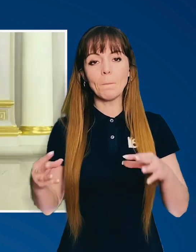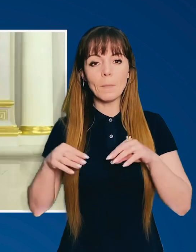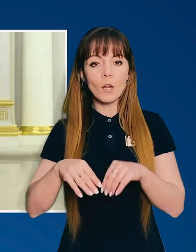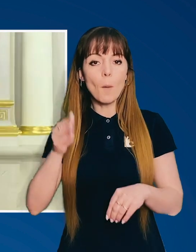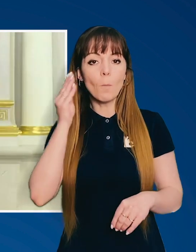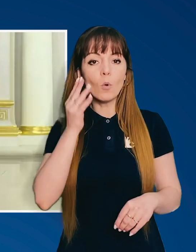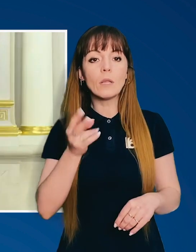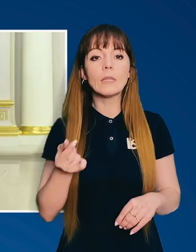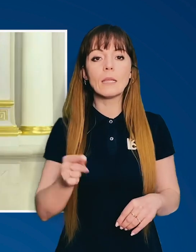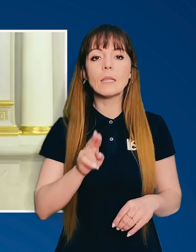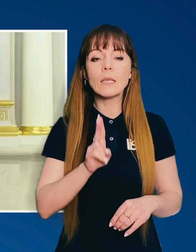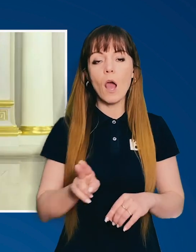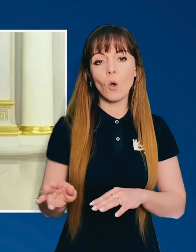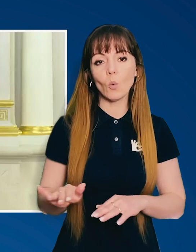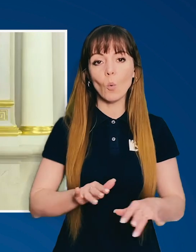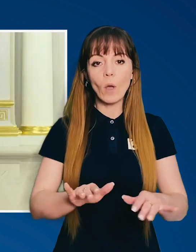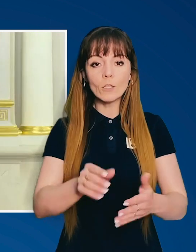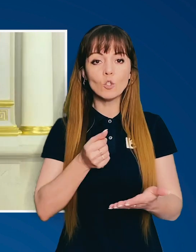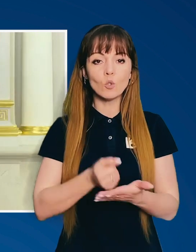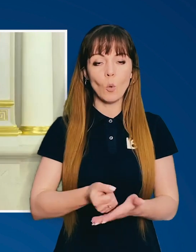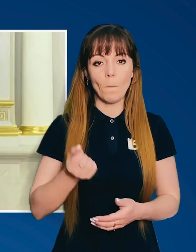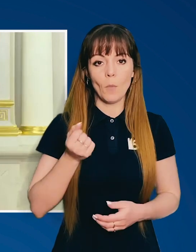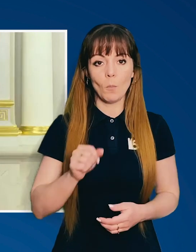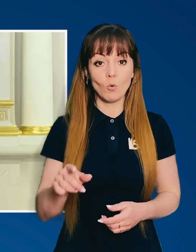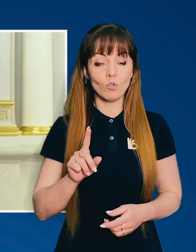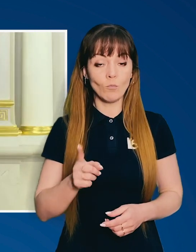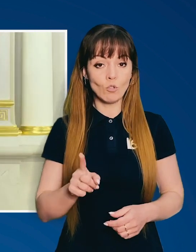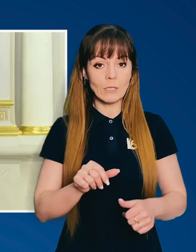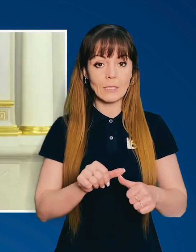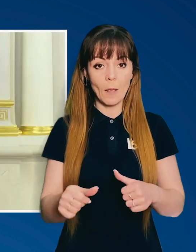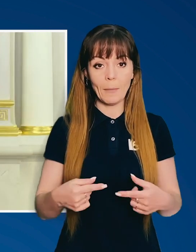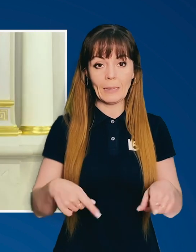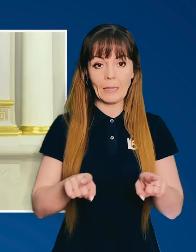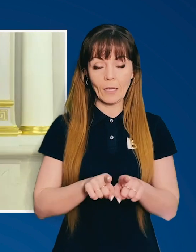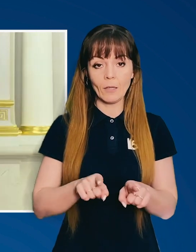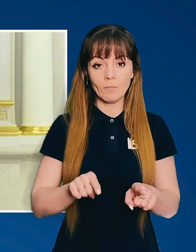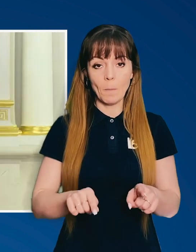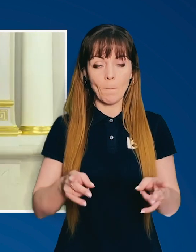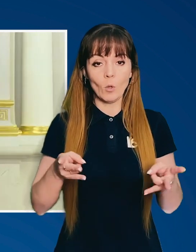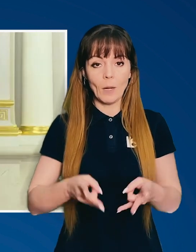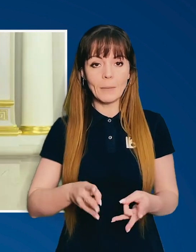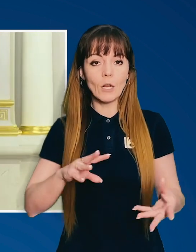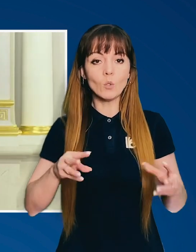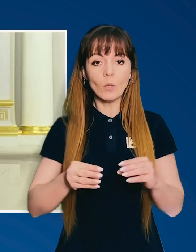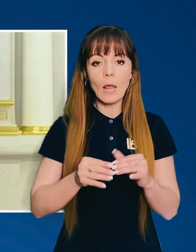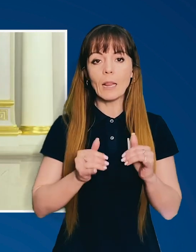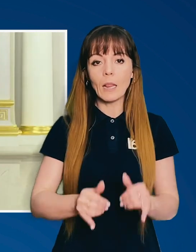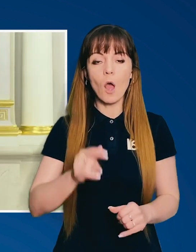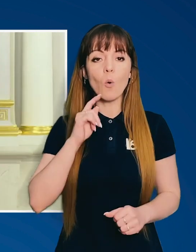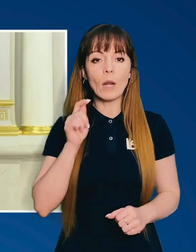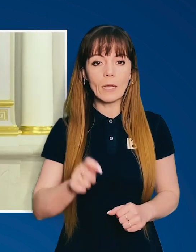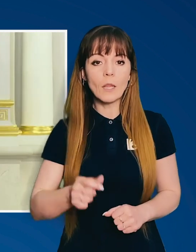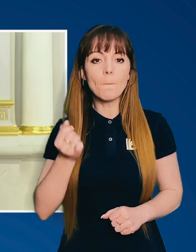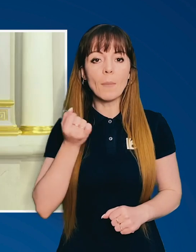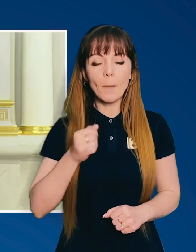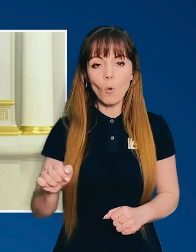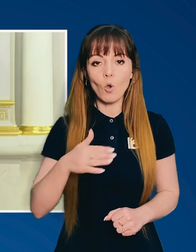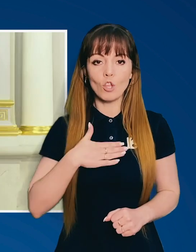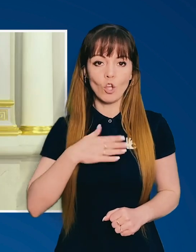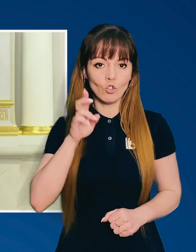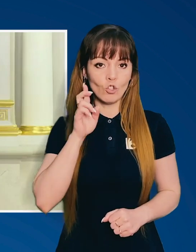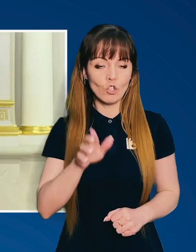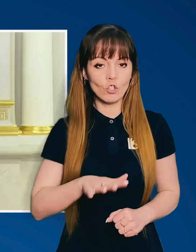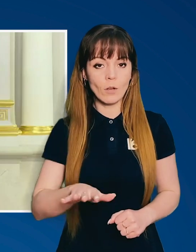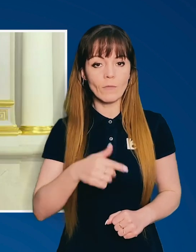маємо спільний погляд на те, як рухатись до перемоги, тому що саме такий потрібен результат для України,